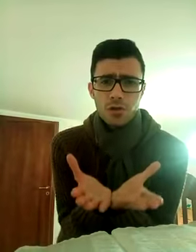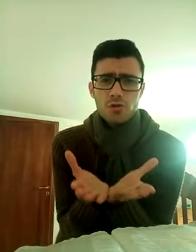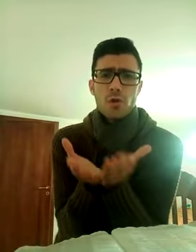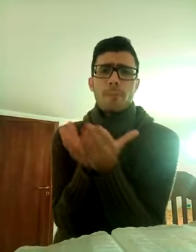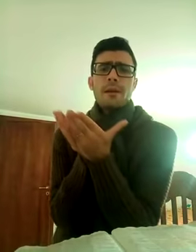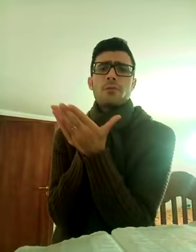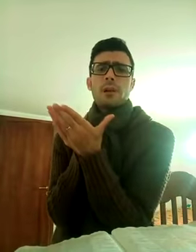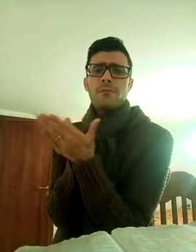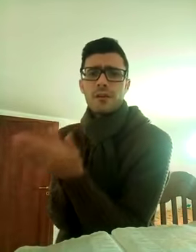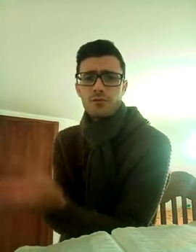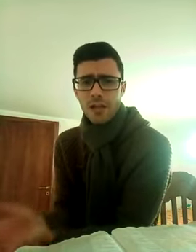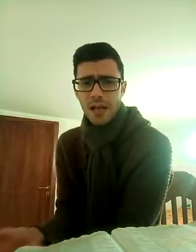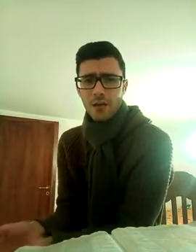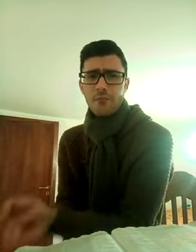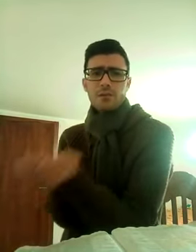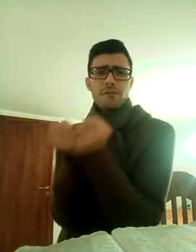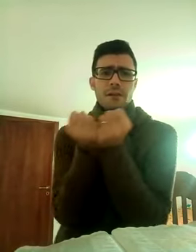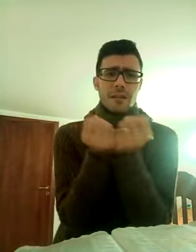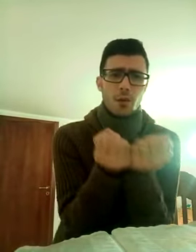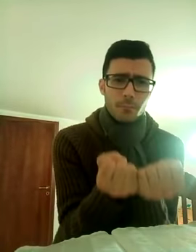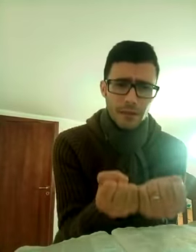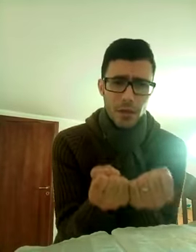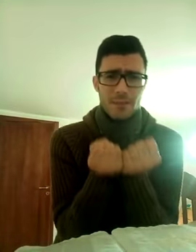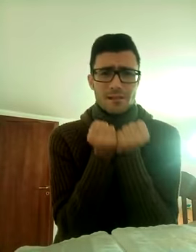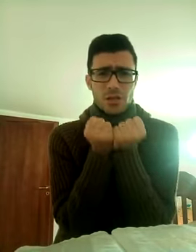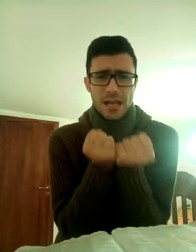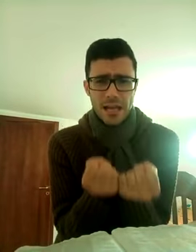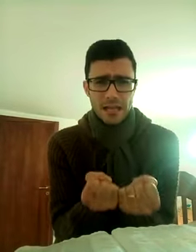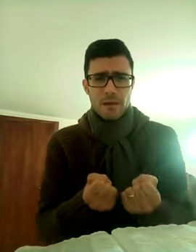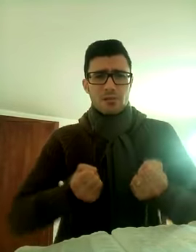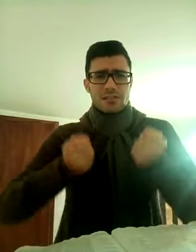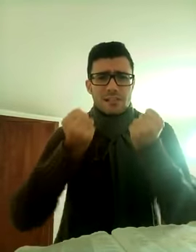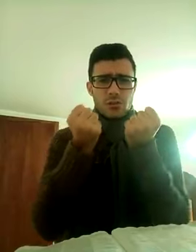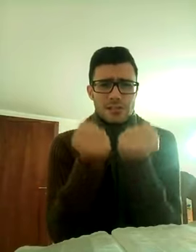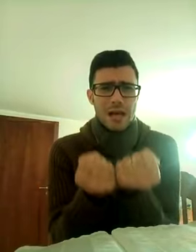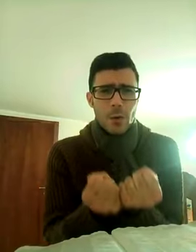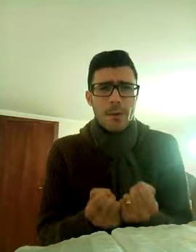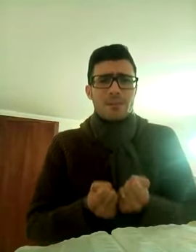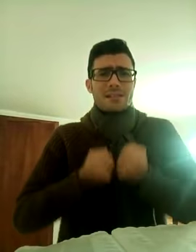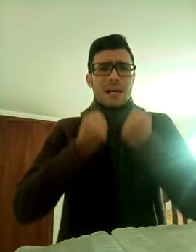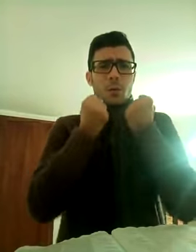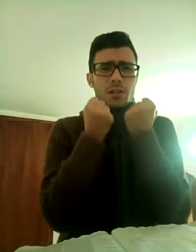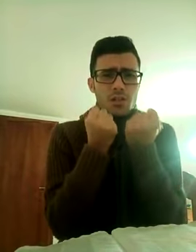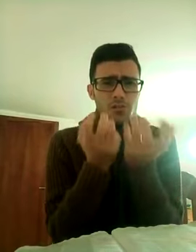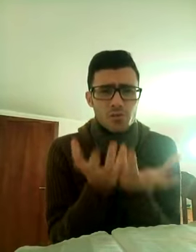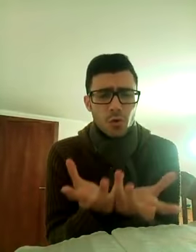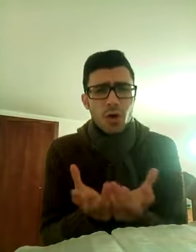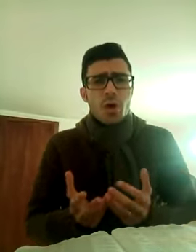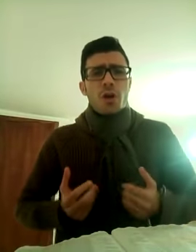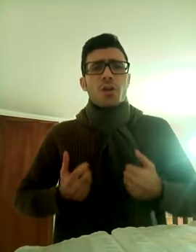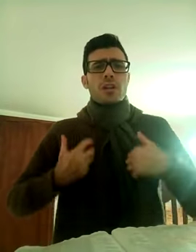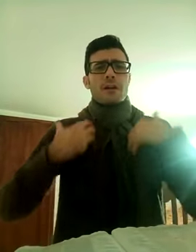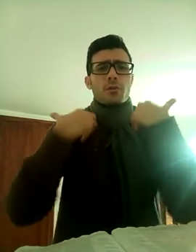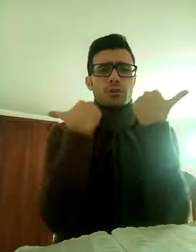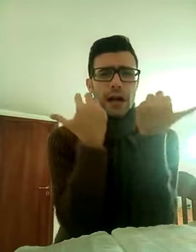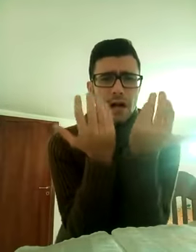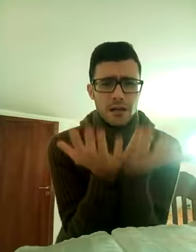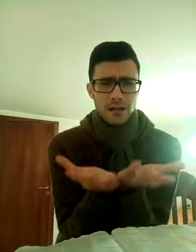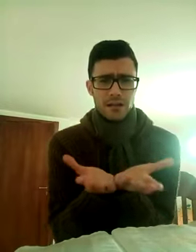Gesù e predico il Vangelo, vedo il fratello mio, la mia sorella, che abbiamo il stesso sangue, abbiamo il sangue di Gesù, io devo aiutarla,